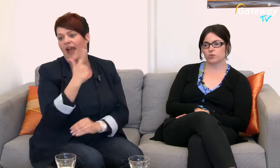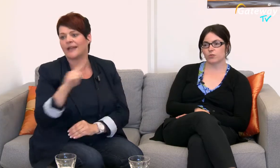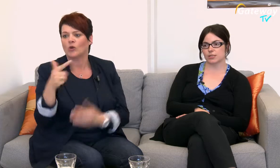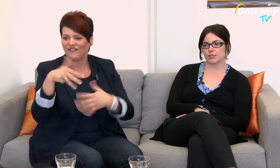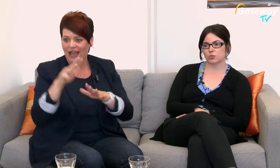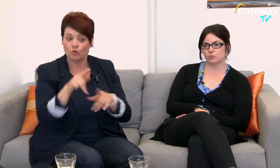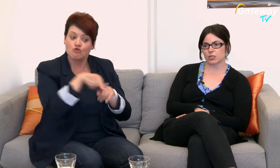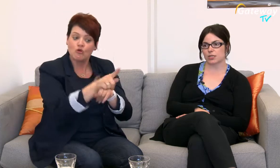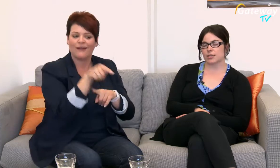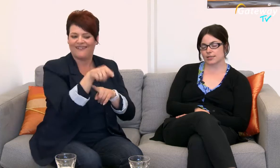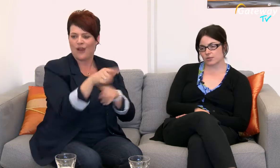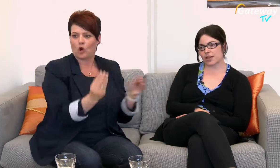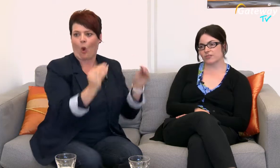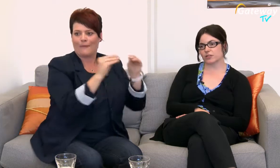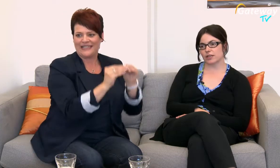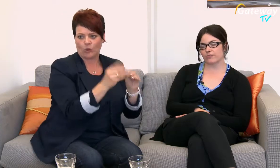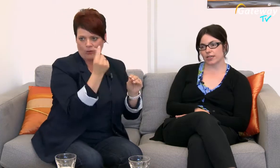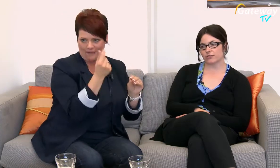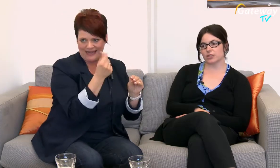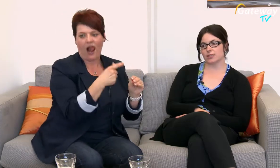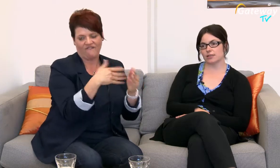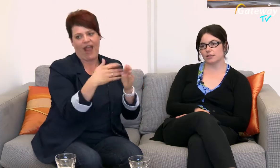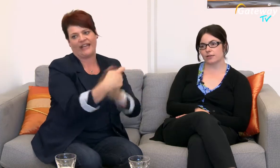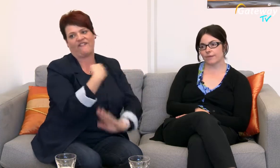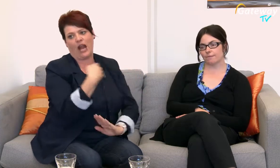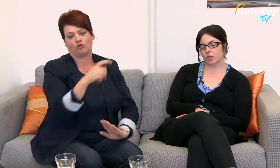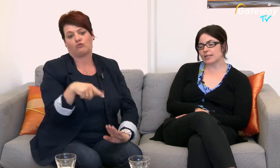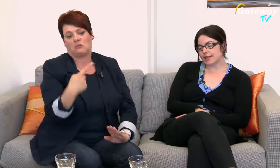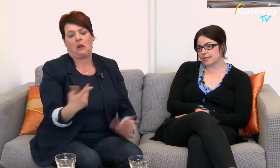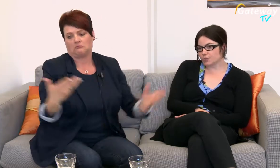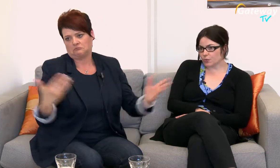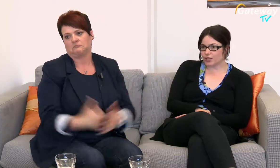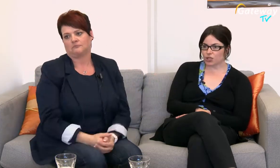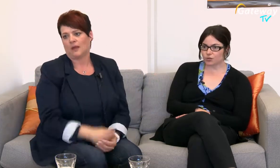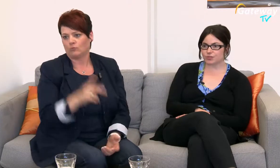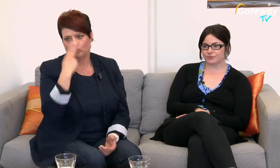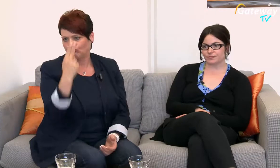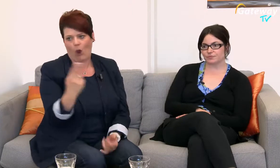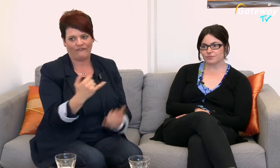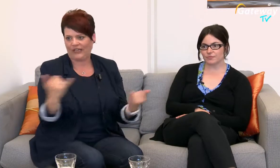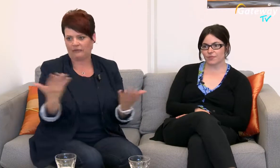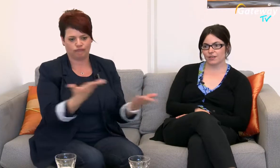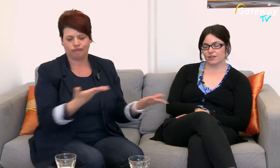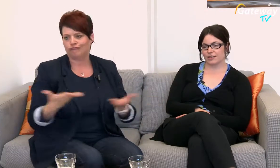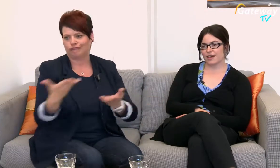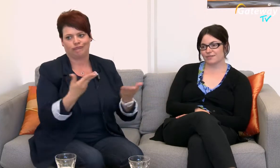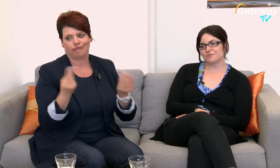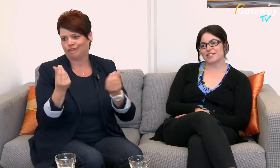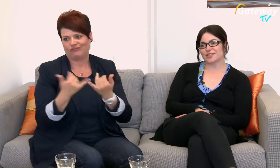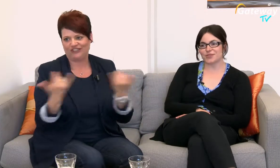Kompensationsmittel dann zur Hälfte dann weiter finanziert Und letztendlich muss man dann schauen, was daraus